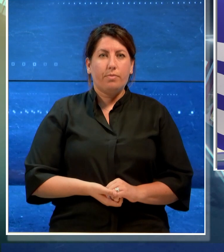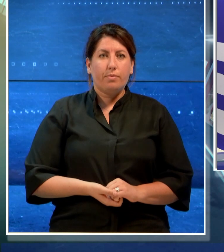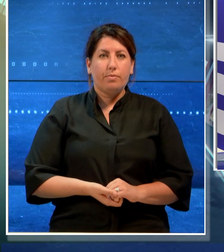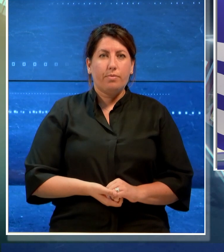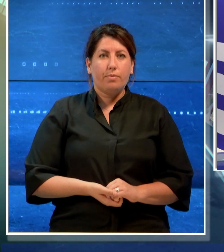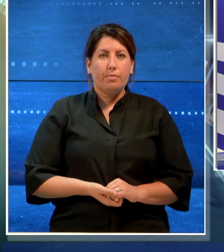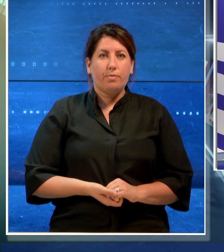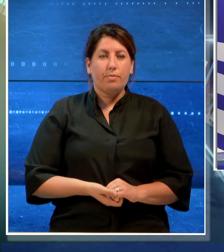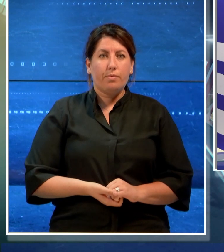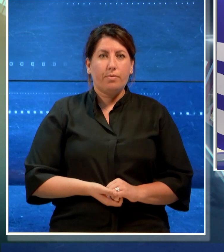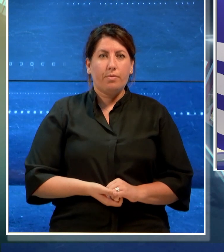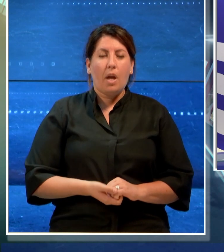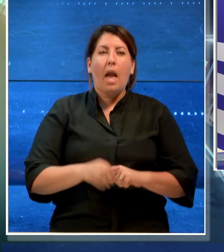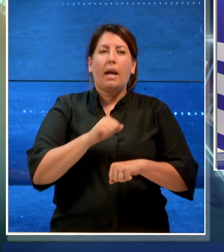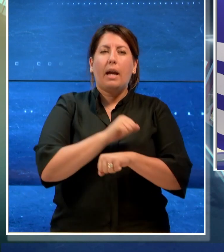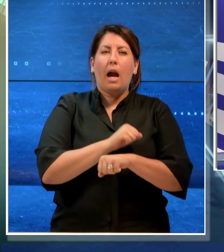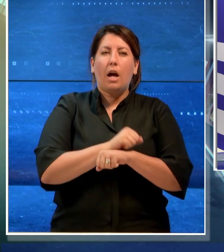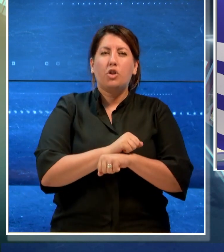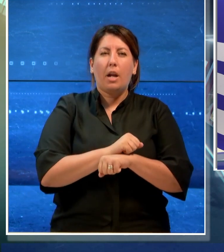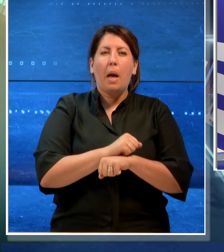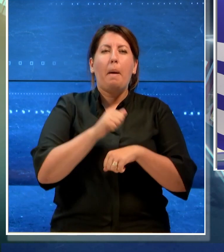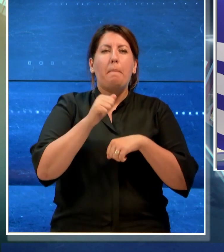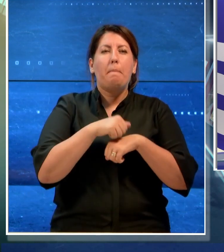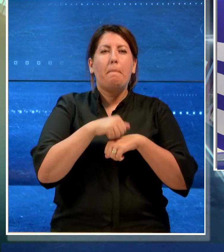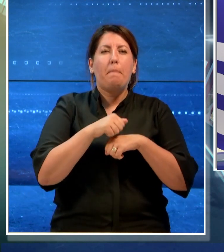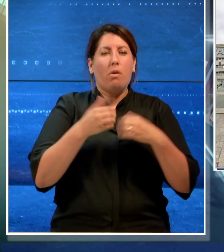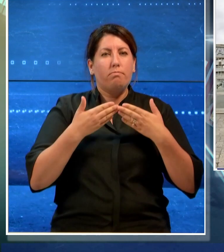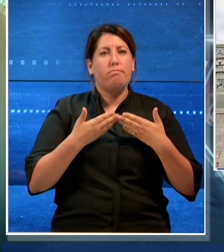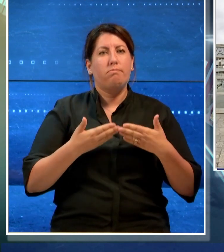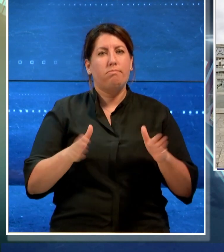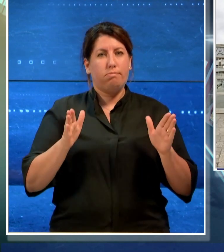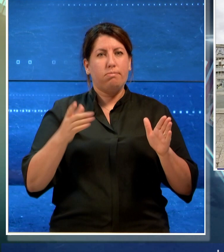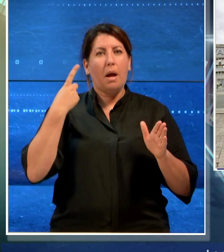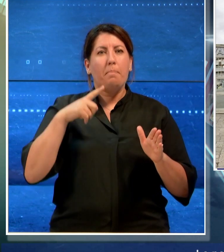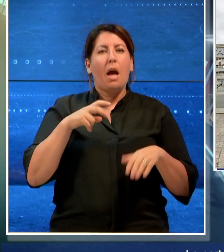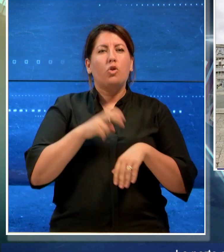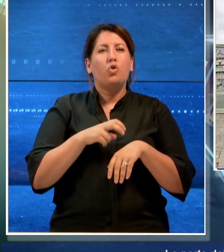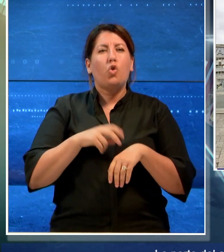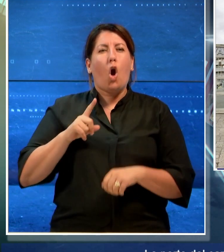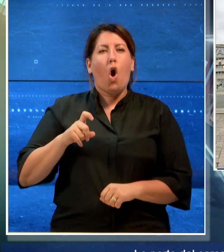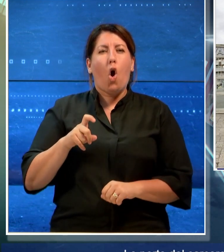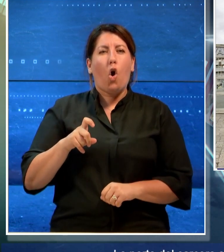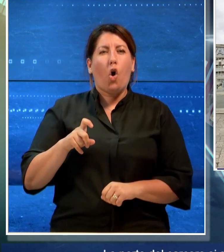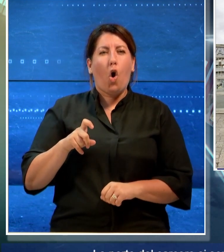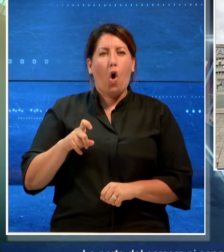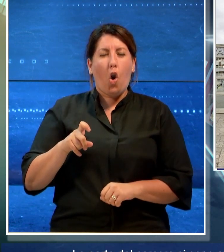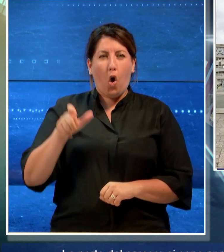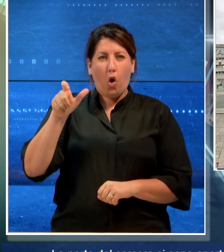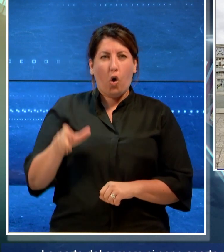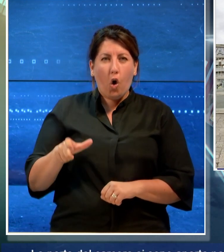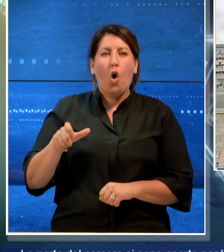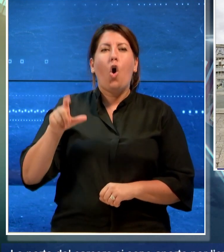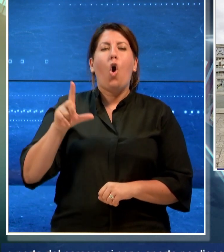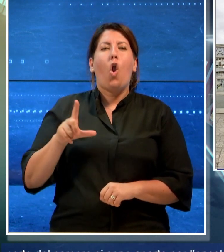Le porte del carcere si sono aperte per l'oncologo barese Vito Lorusso, papà della